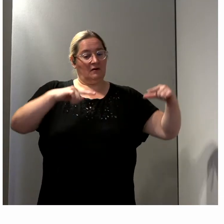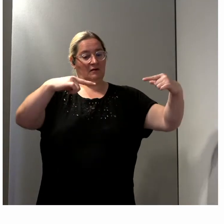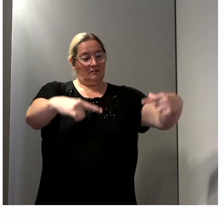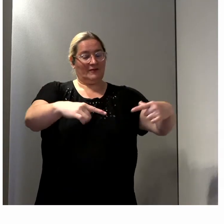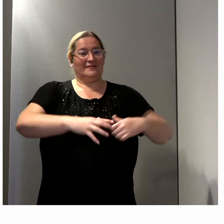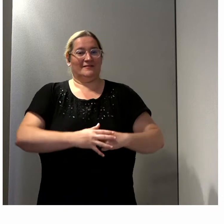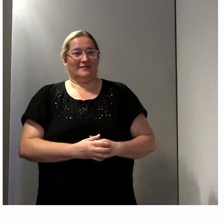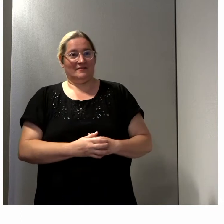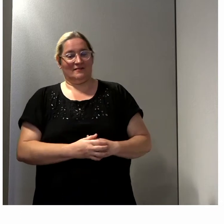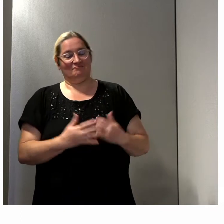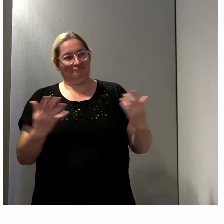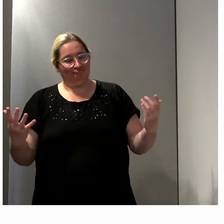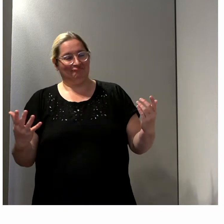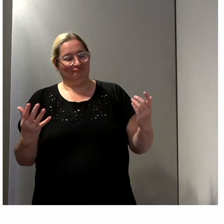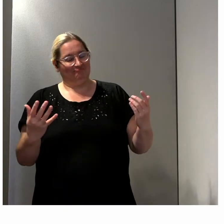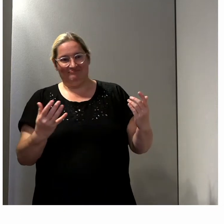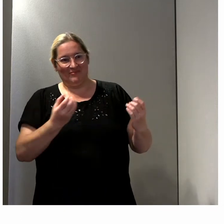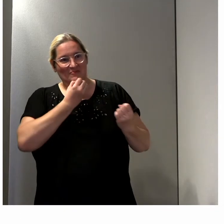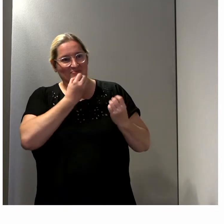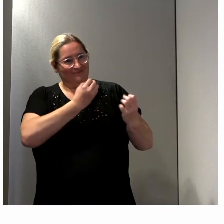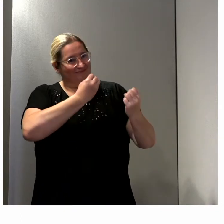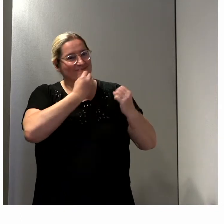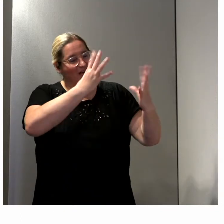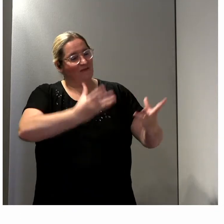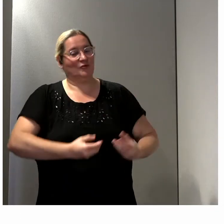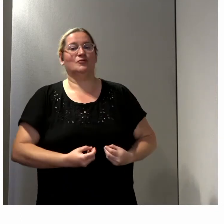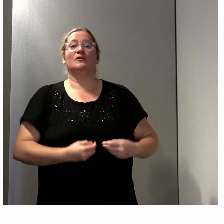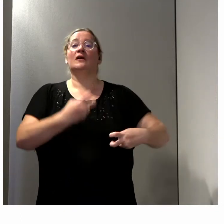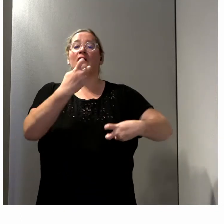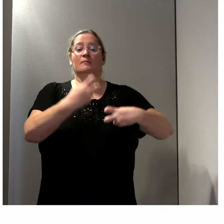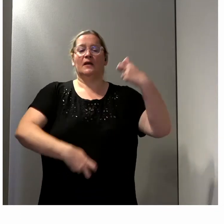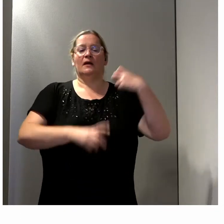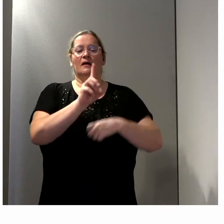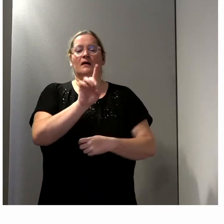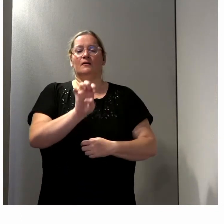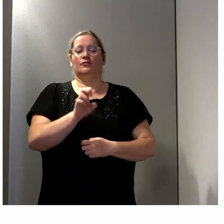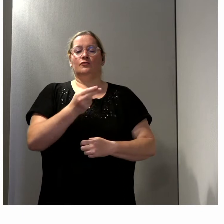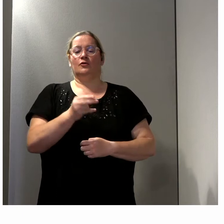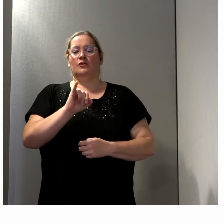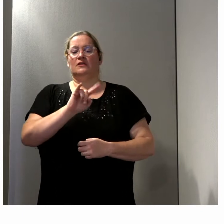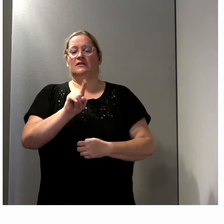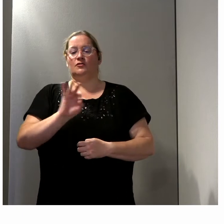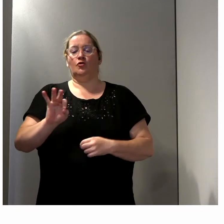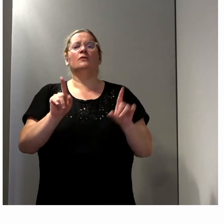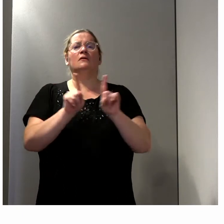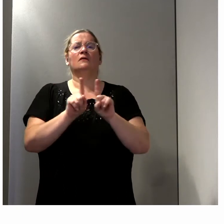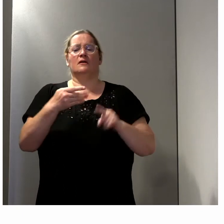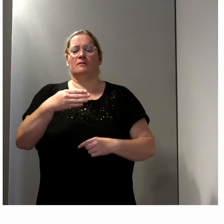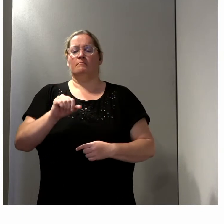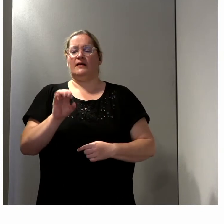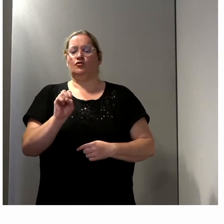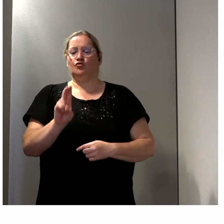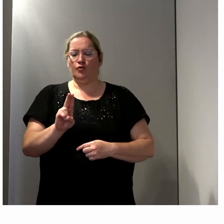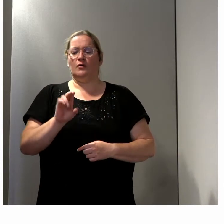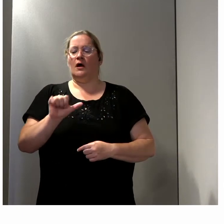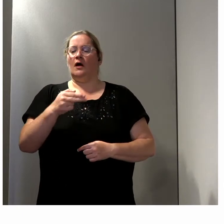qui nous souhaitons chaleureusement la bienvenue, à savoir Pierre Denisot d'une part et Mathieu Hanrault d